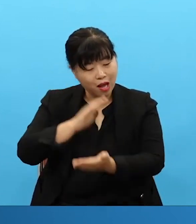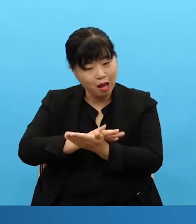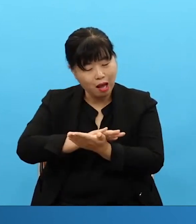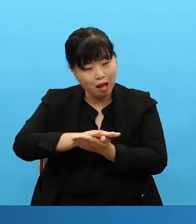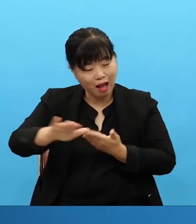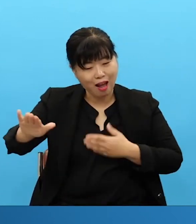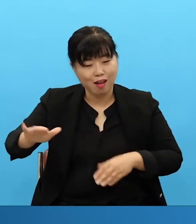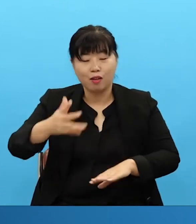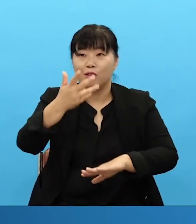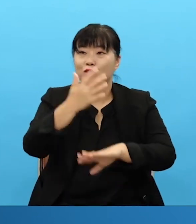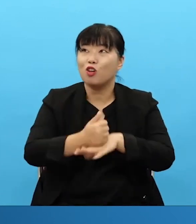And so all the young people love